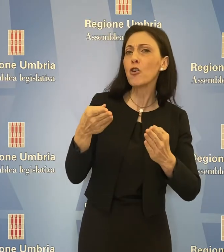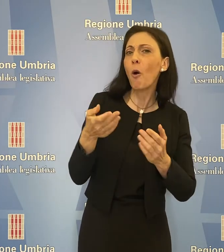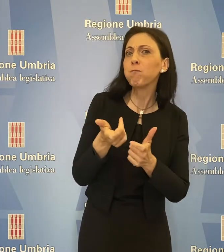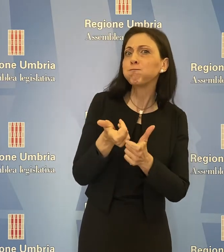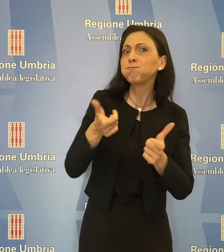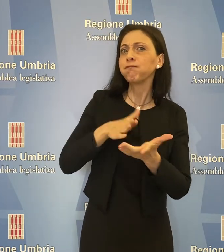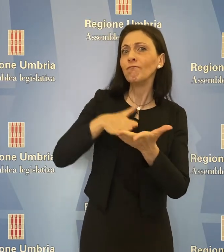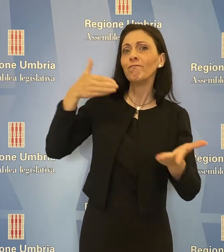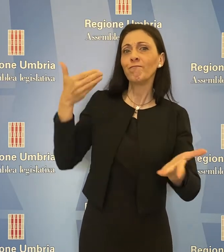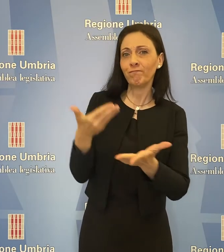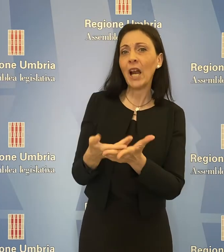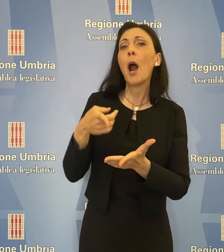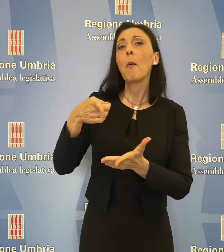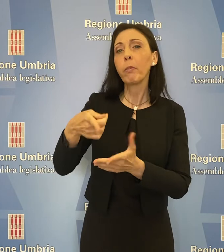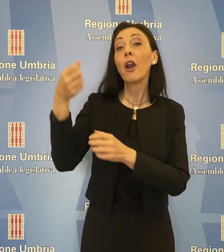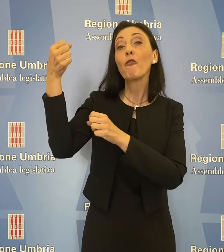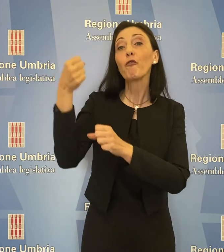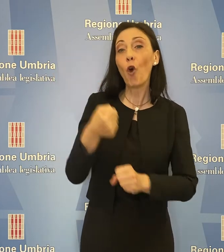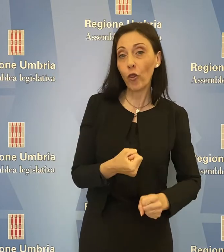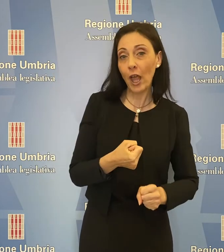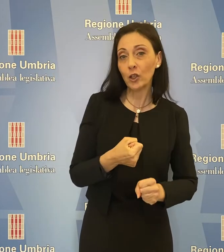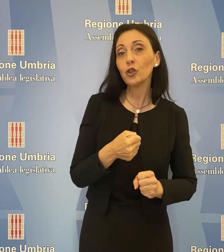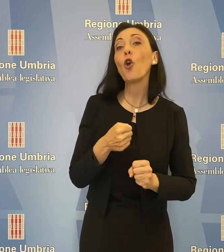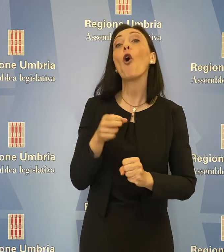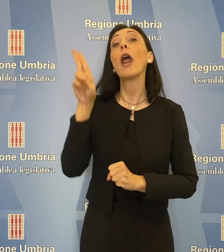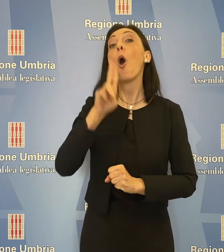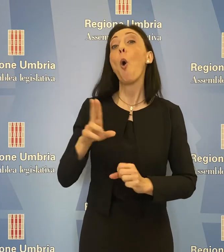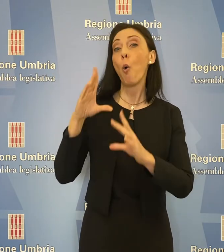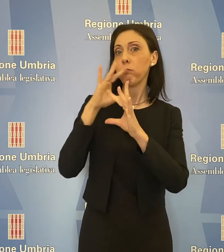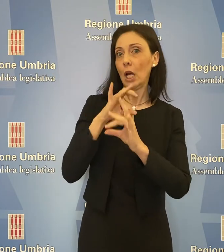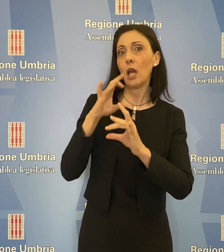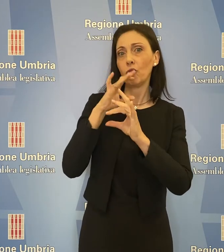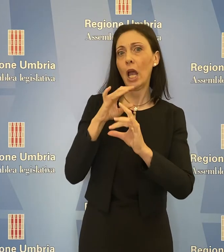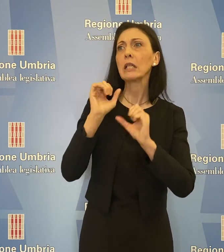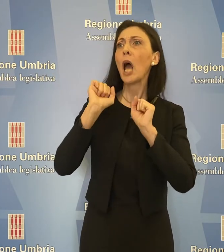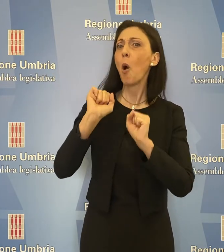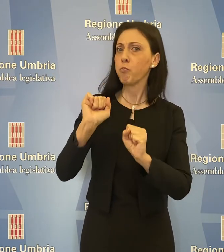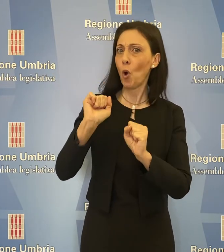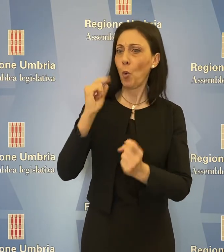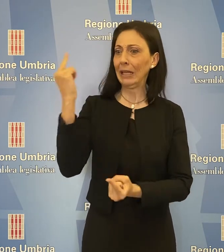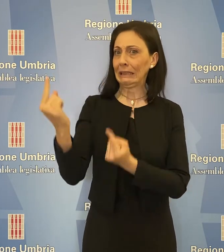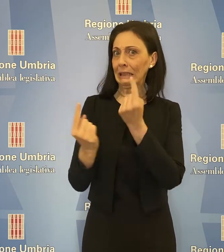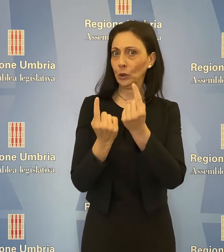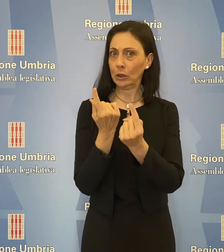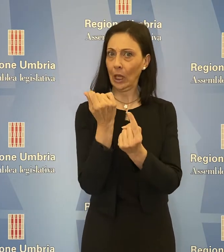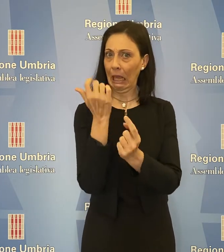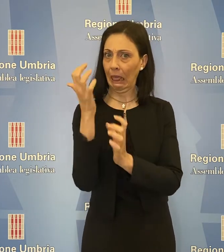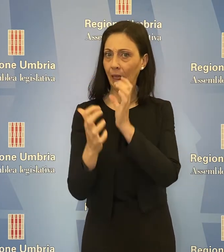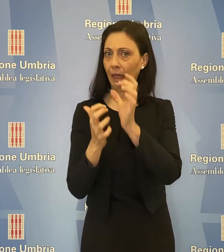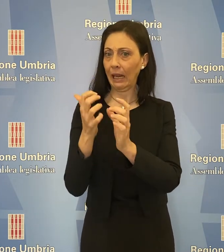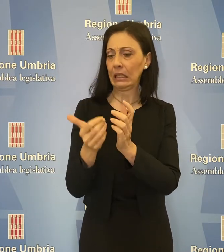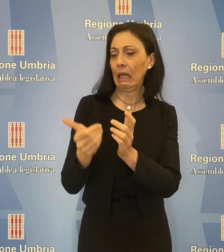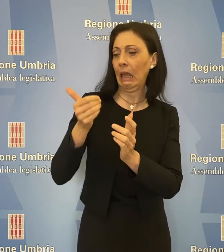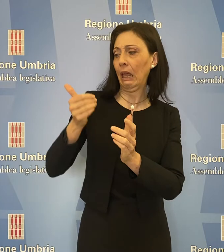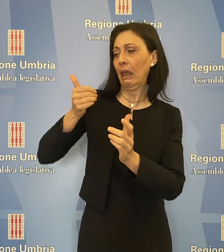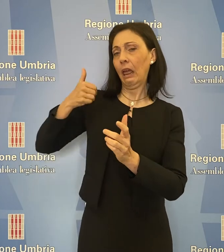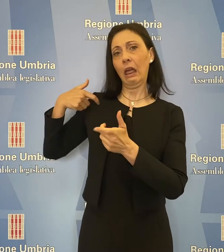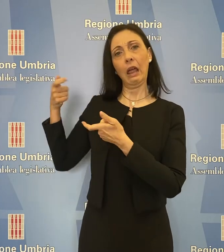valorizzare la fondazione Umbria Jets, che consenta di far fronte alle difficoltà economiche ereditate dalla gestione intercorsa